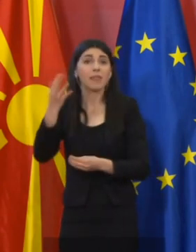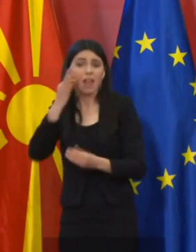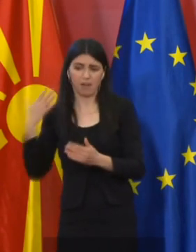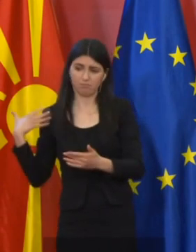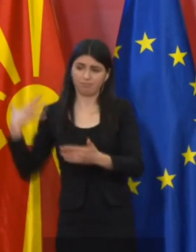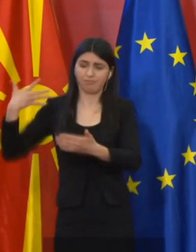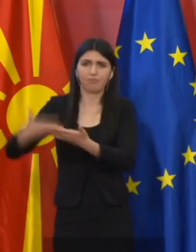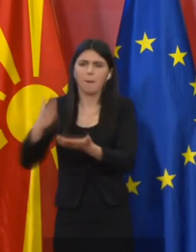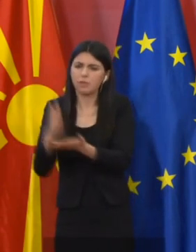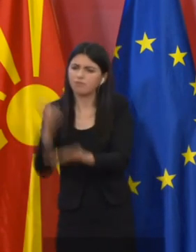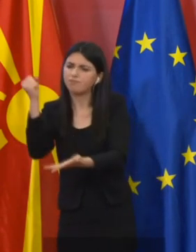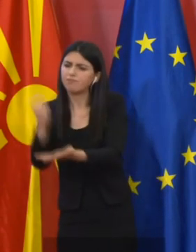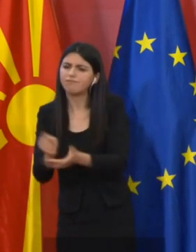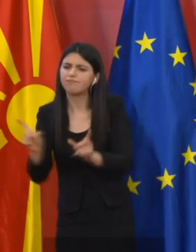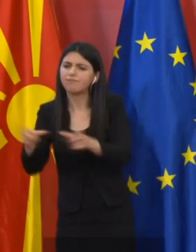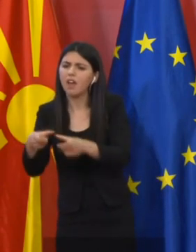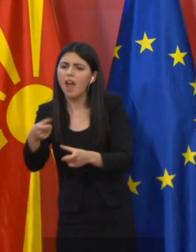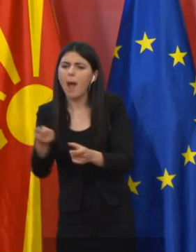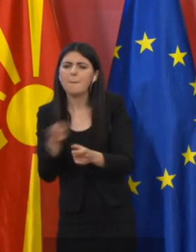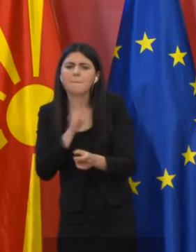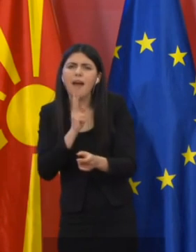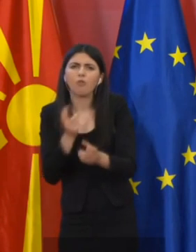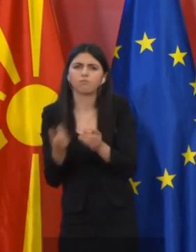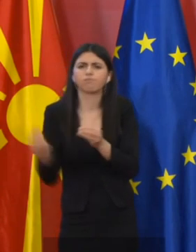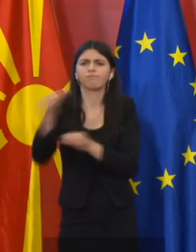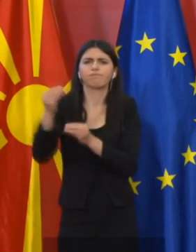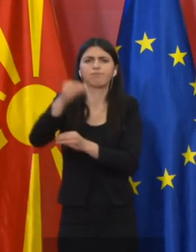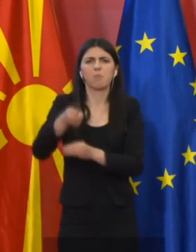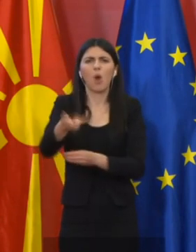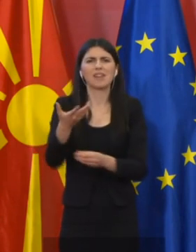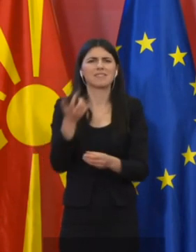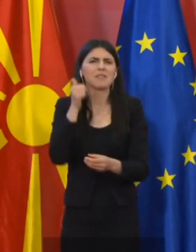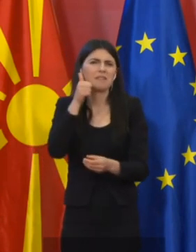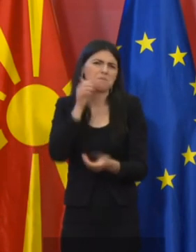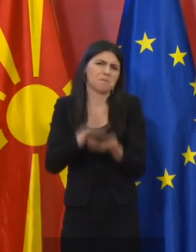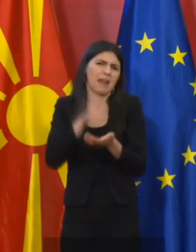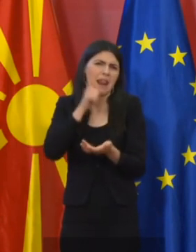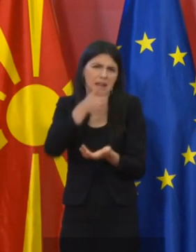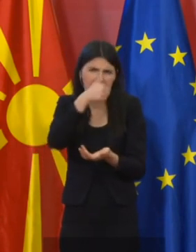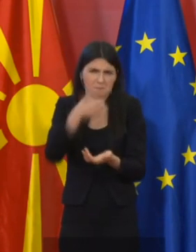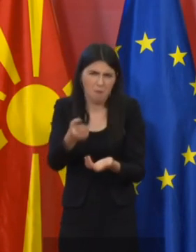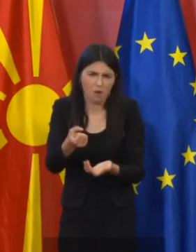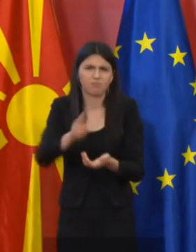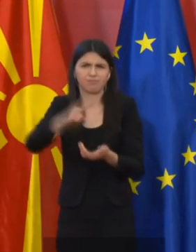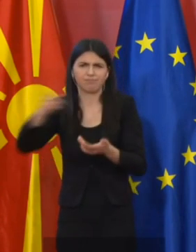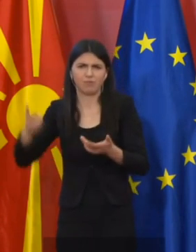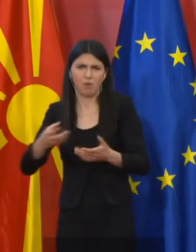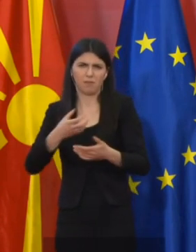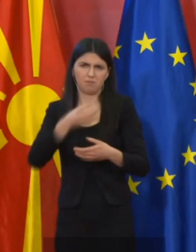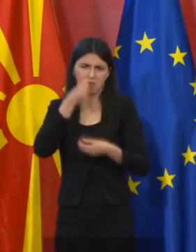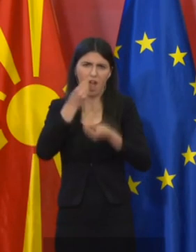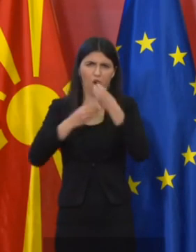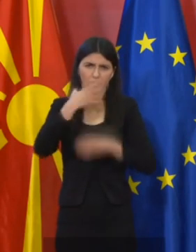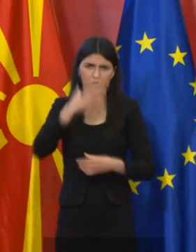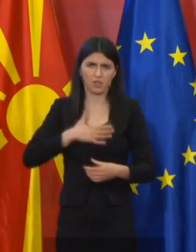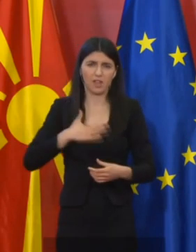утврдени се помал број на зголемувања на цени на цитрусно овојше и други производи. И во сита тија случај,